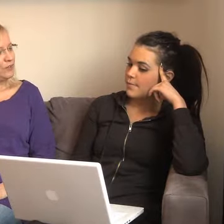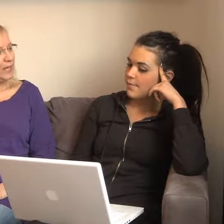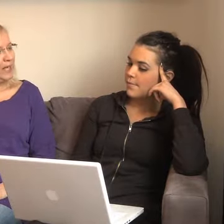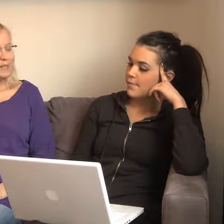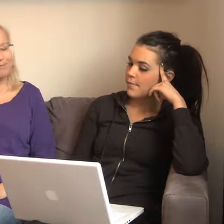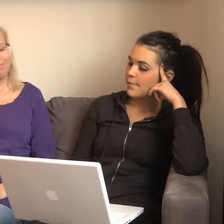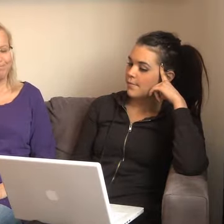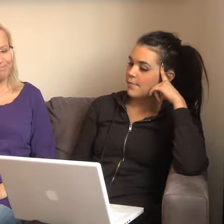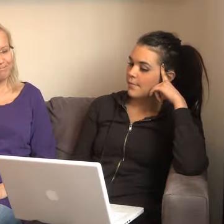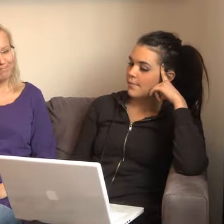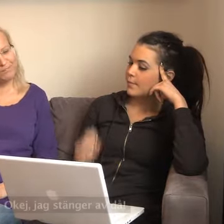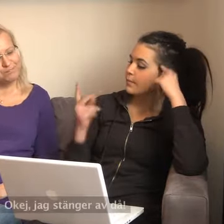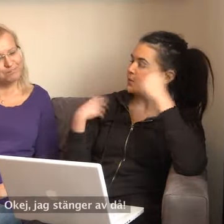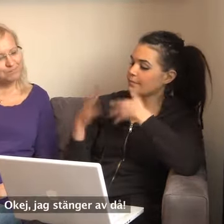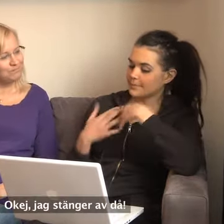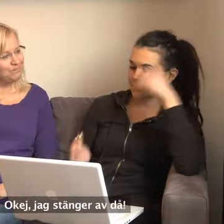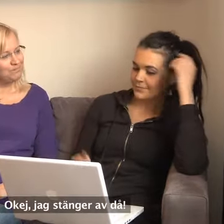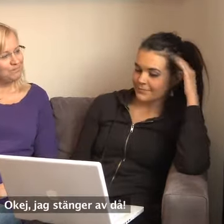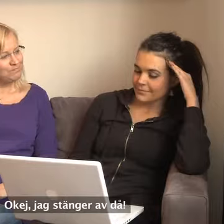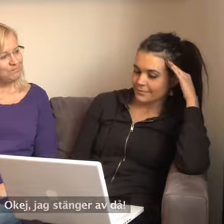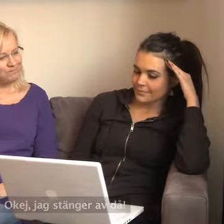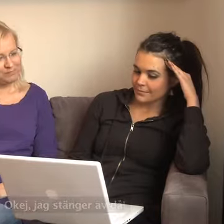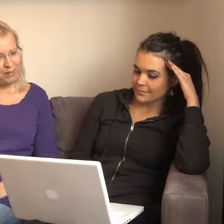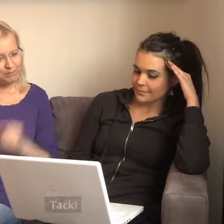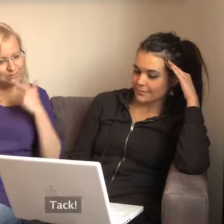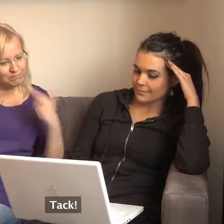Ja, ja. Okej, jag stänger väl av då. Ja, tack så mycket.